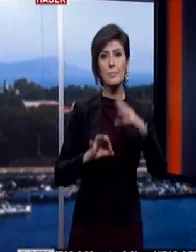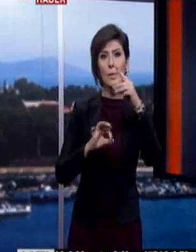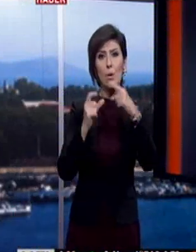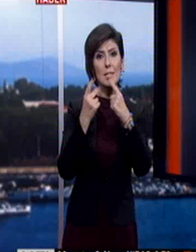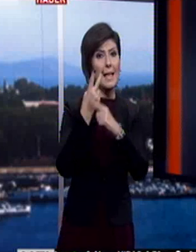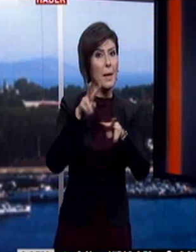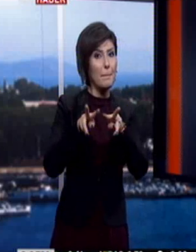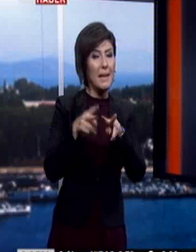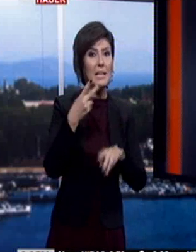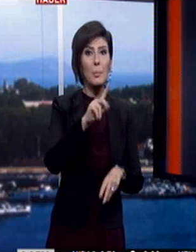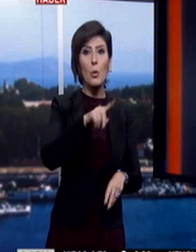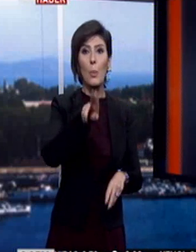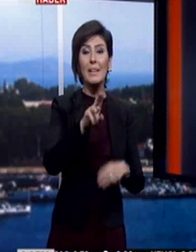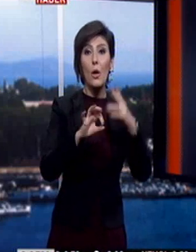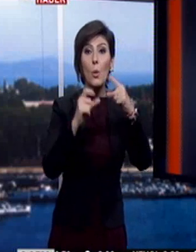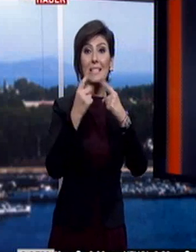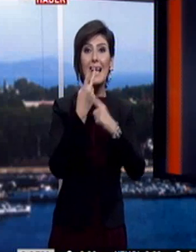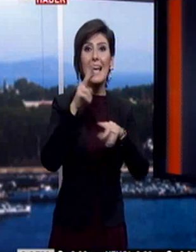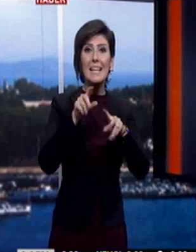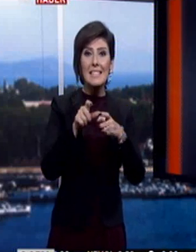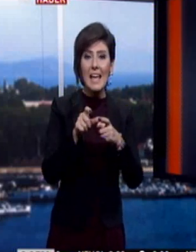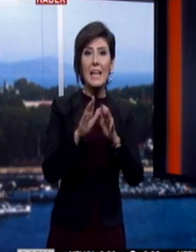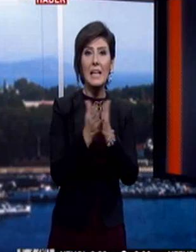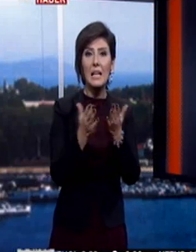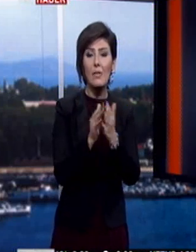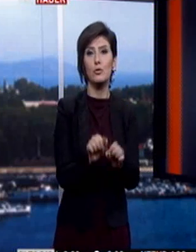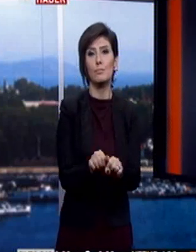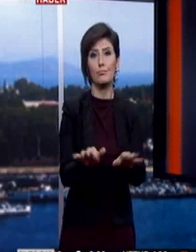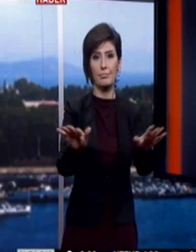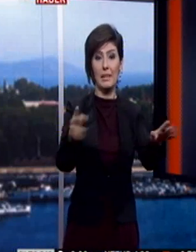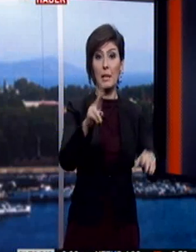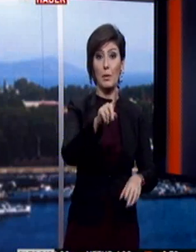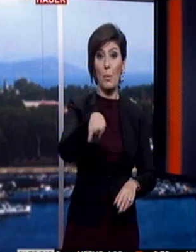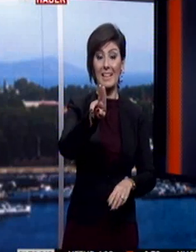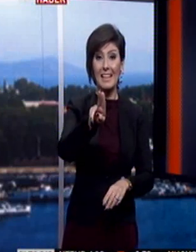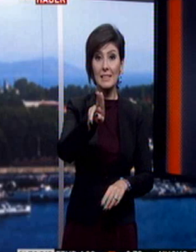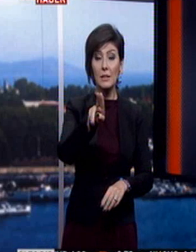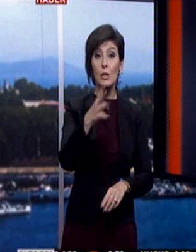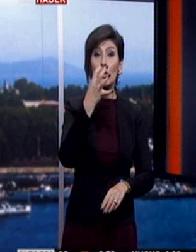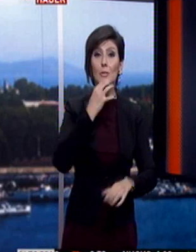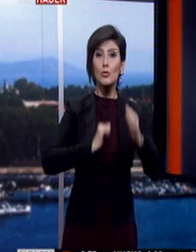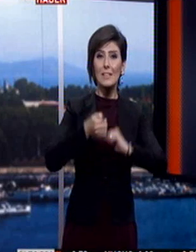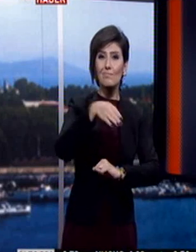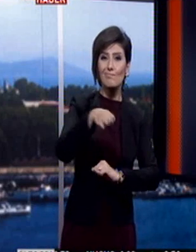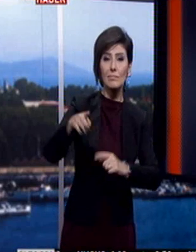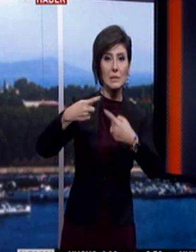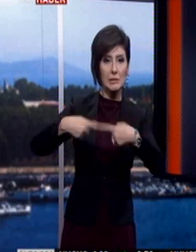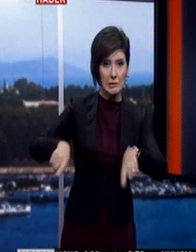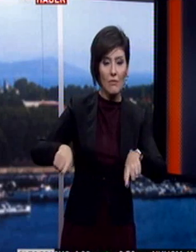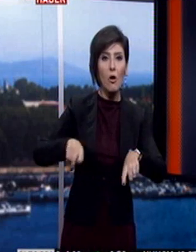ÖSYM 2017 ÖSYS kılavuzunu yayınladı. 2017 lisans yerleştirme sınavlarında açık